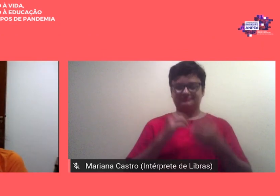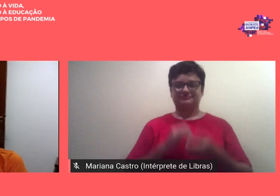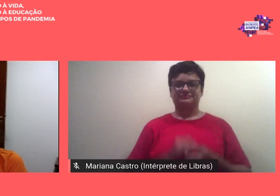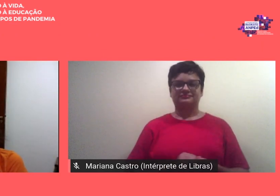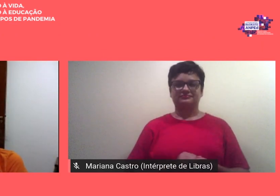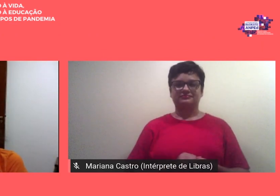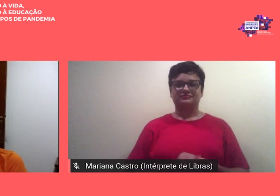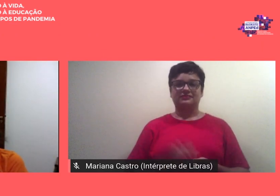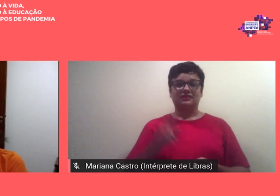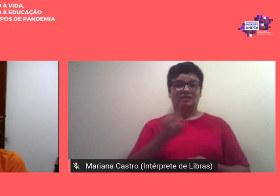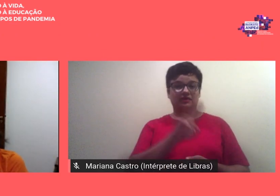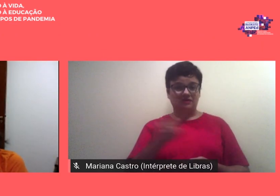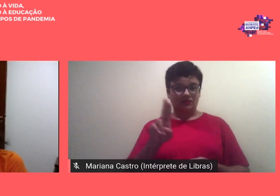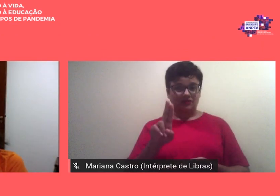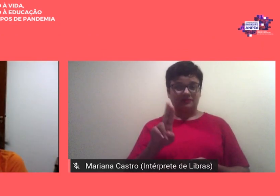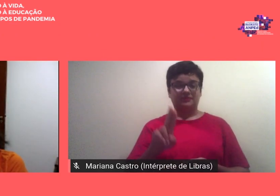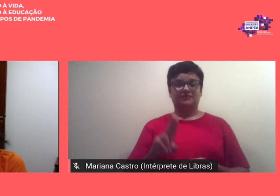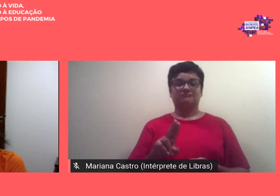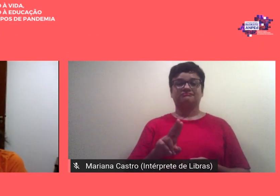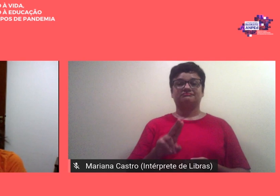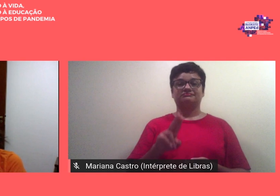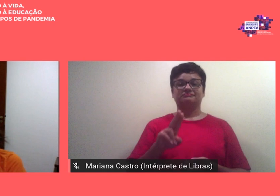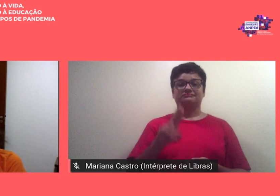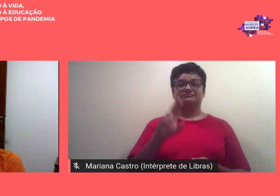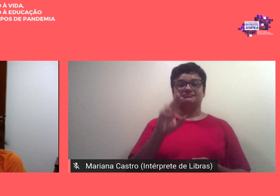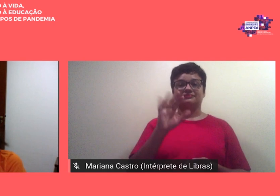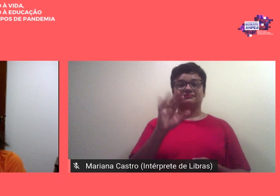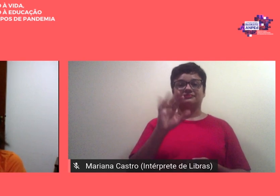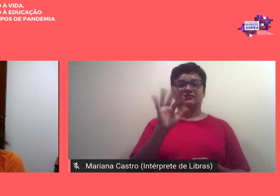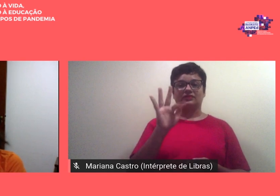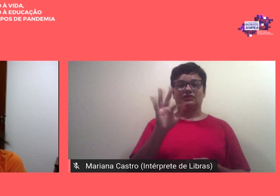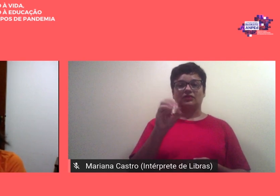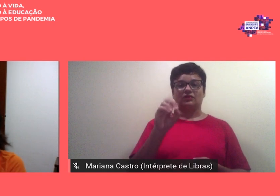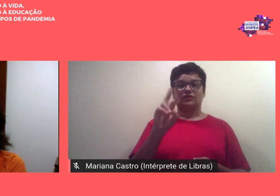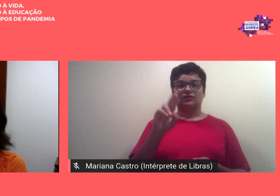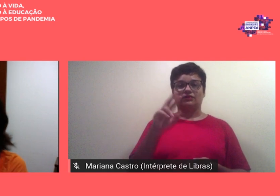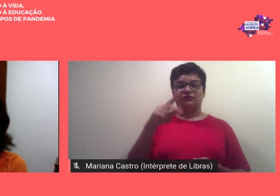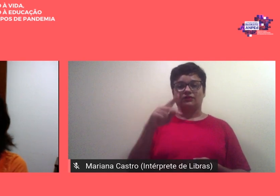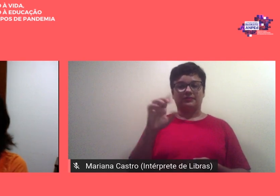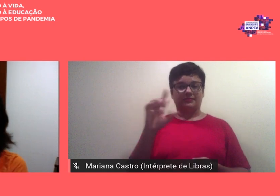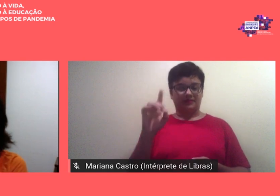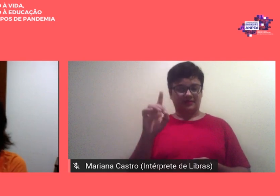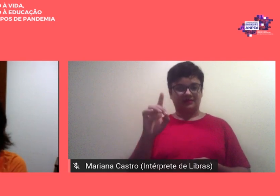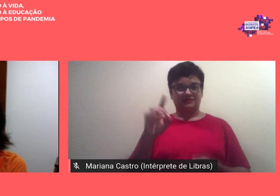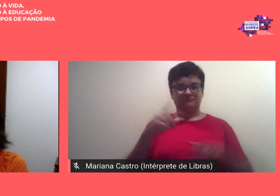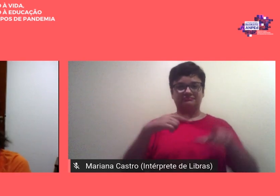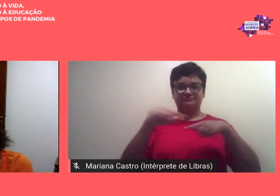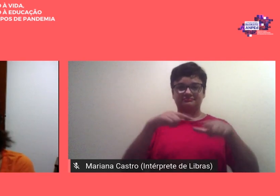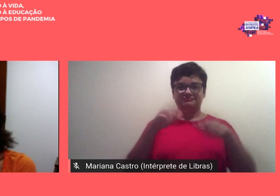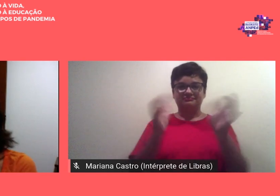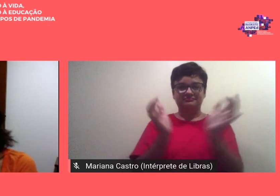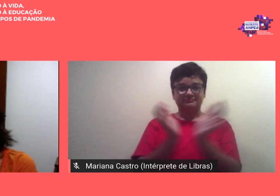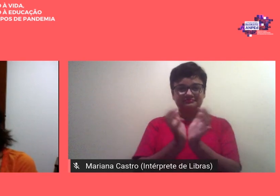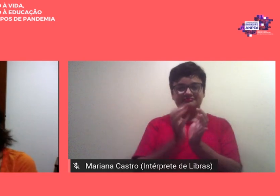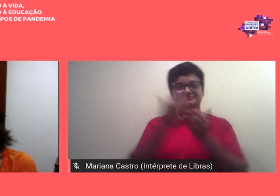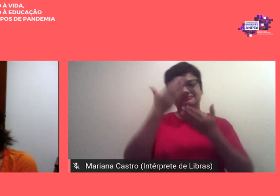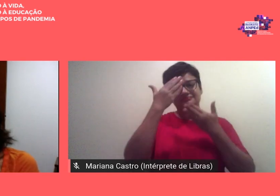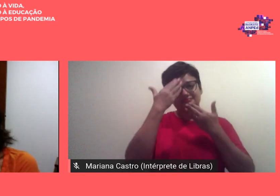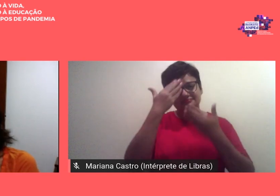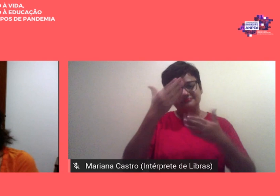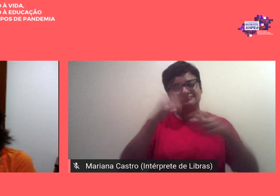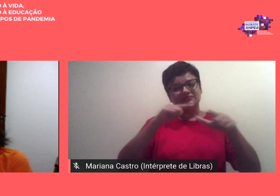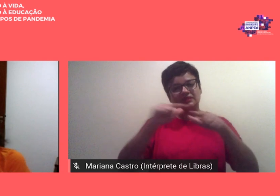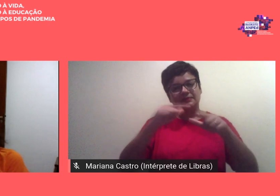nome do ForPred Sudeste quero parabenizar e agradecer este trabalho orquestrado para a